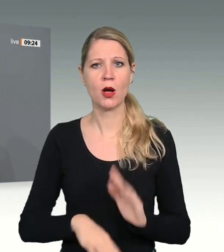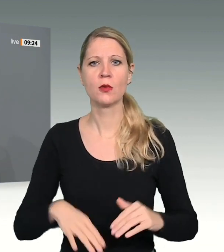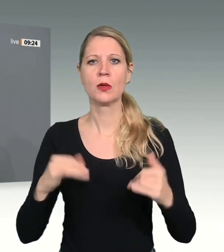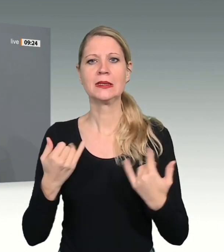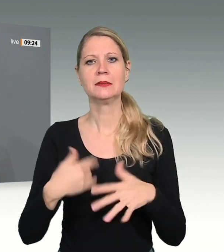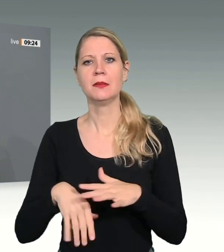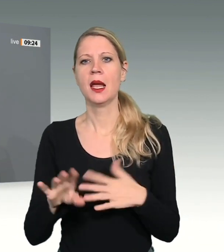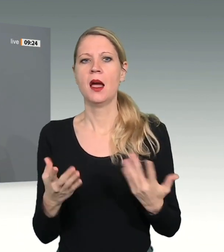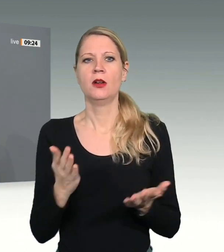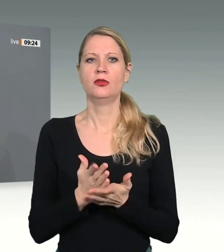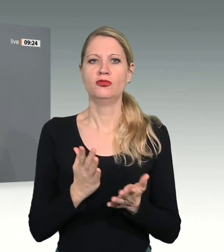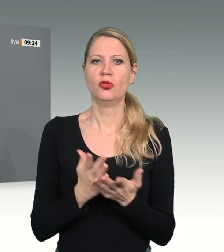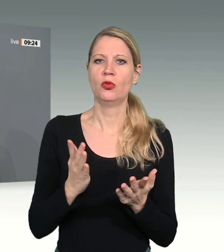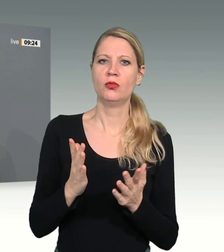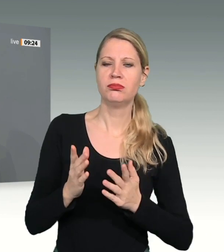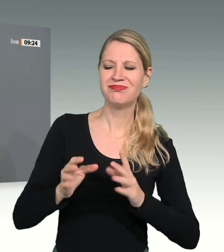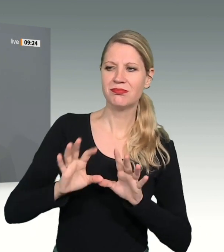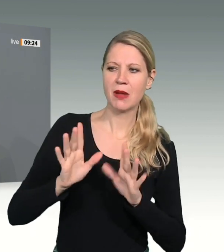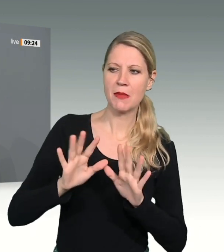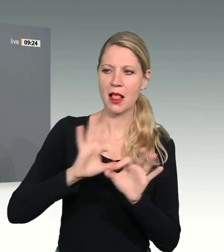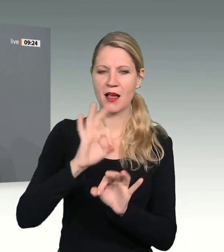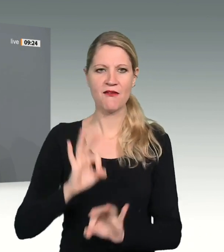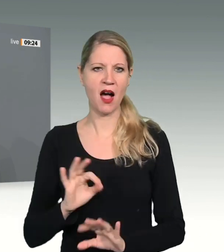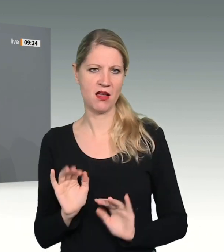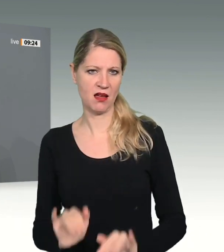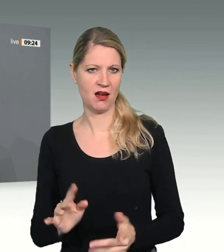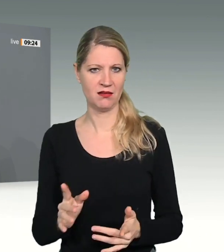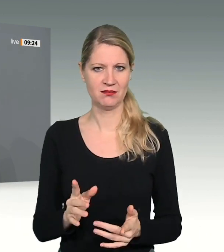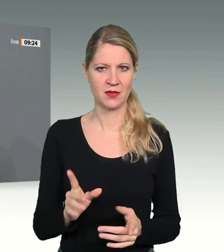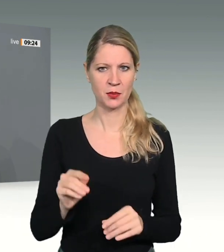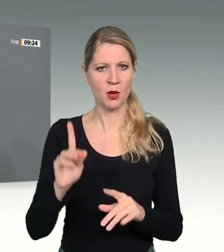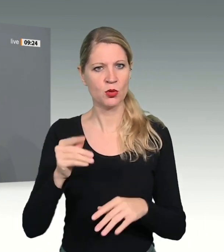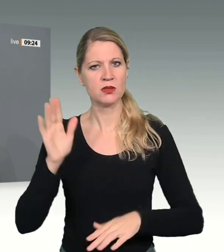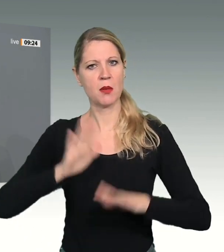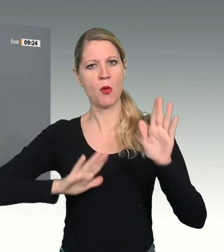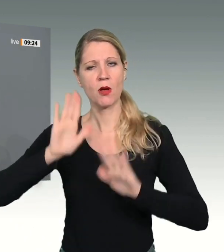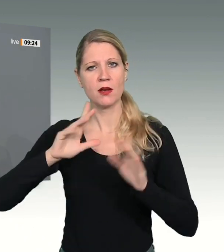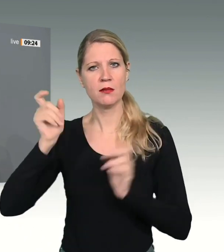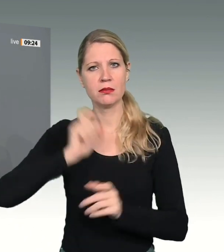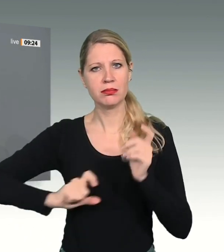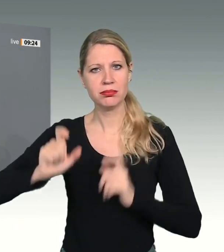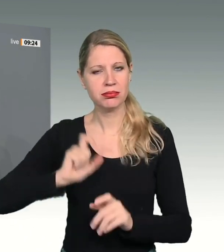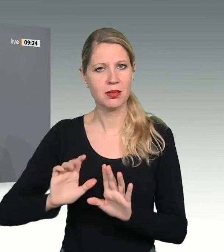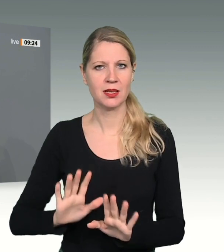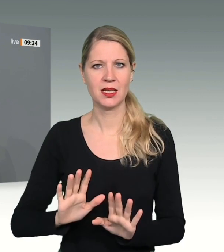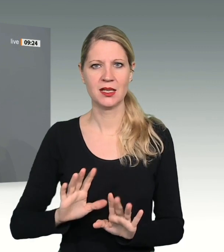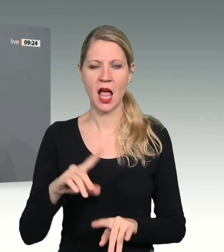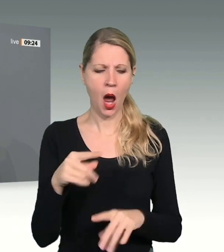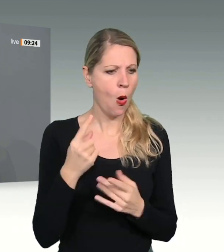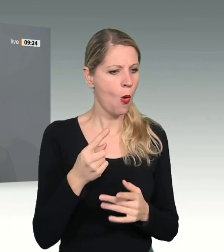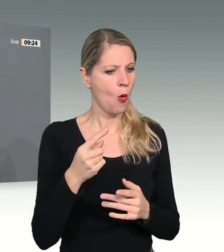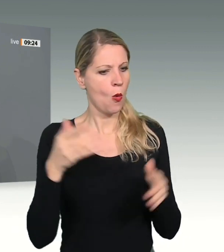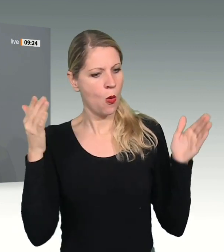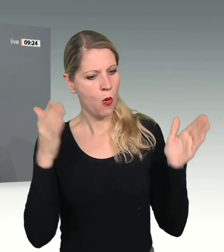beobachten müssen. Das Vertrauen in die Fähigkeit von Politik, Probleme zu lösen, sozialen